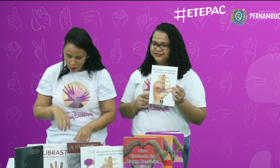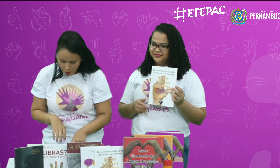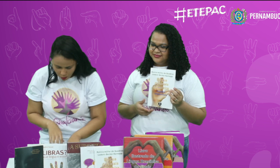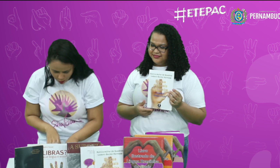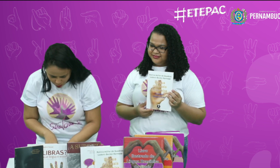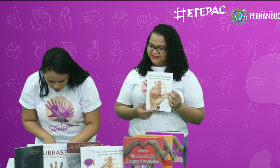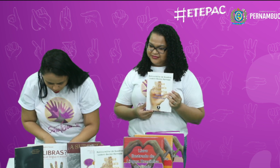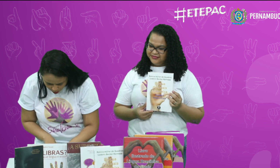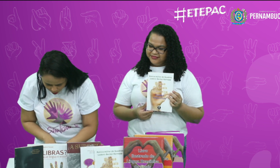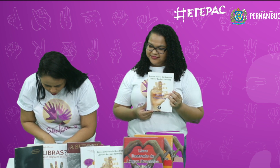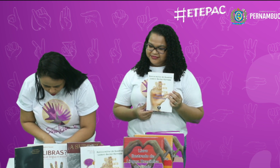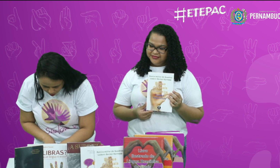polo.